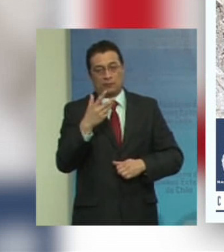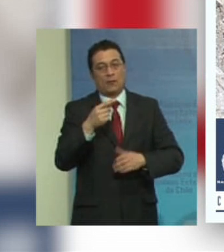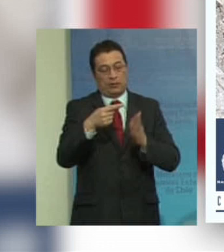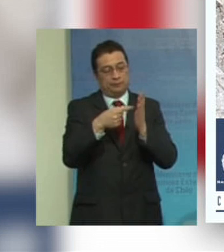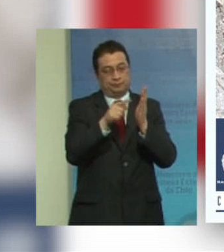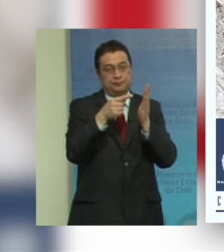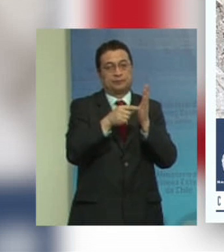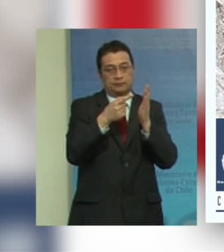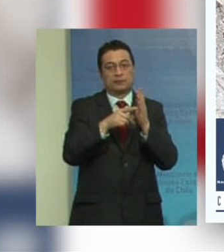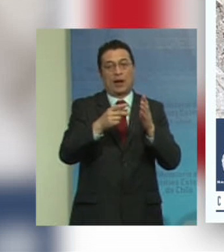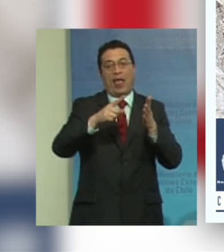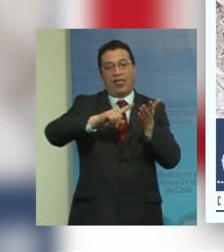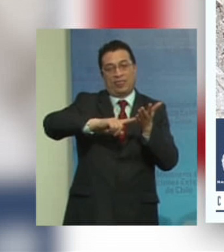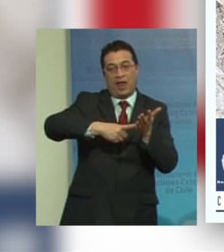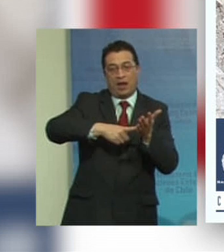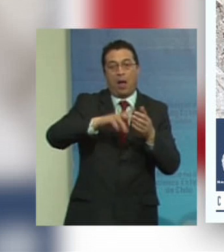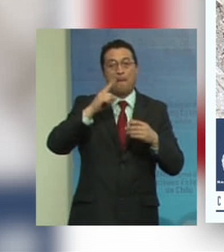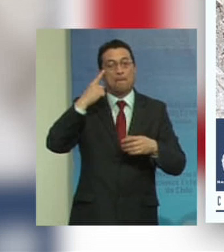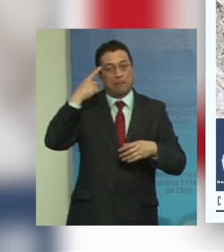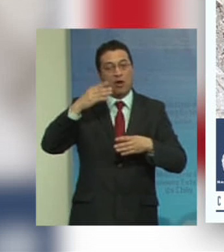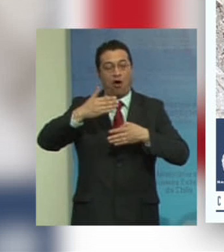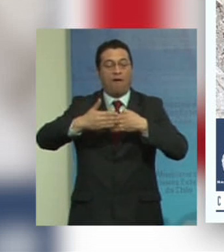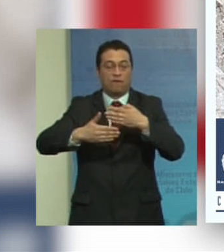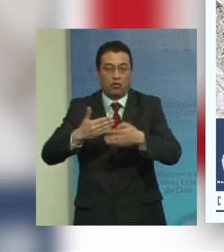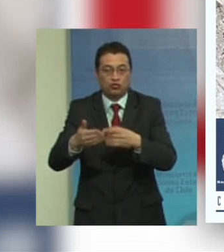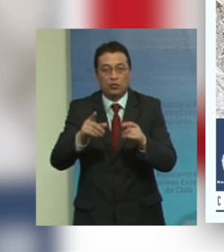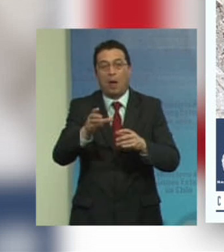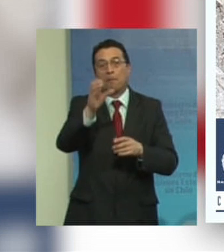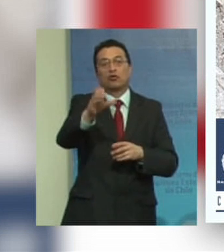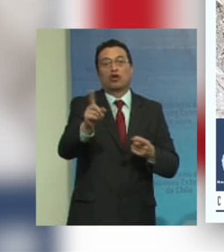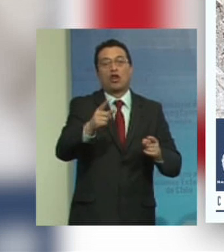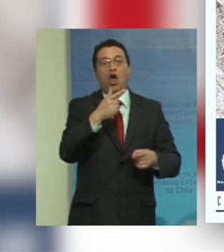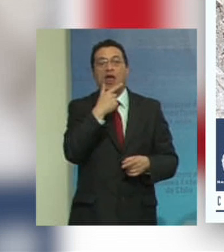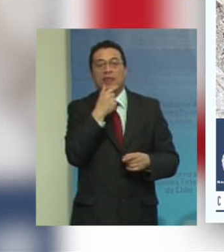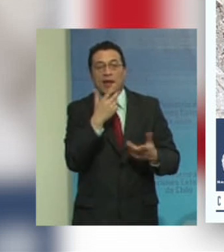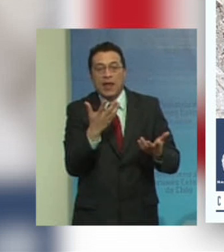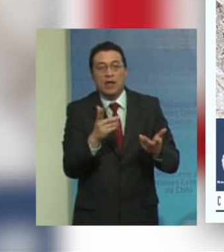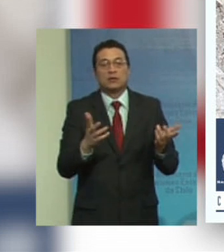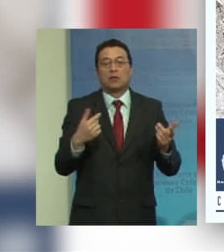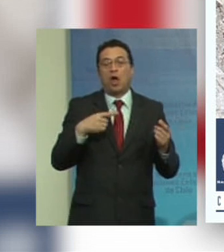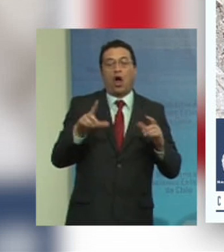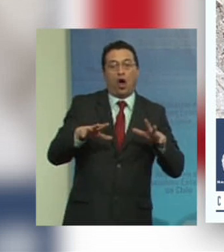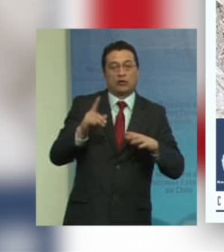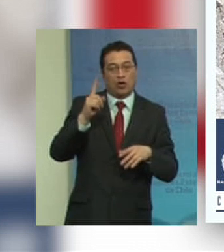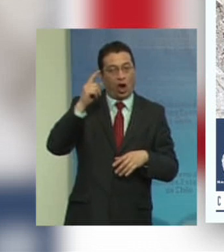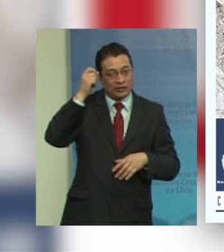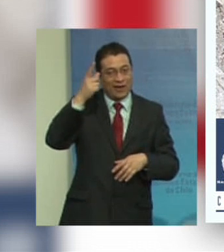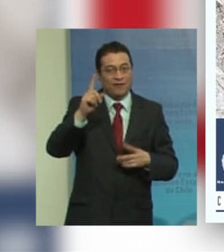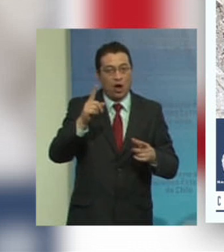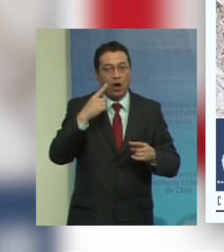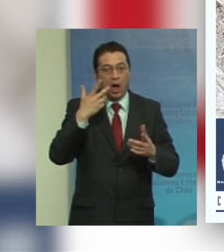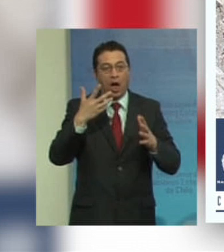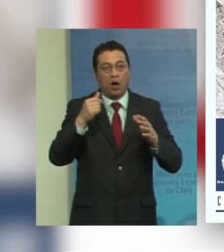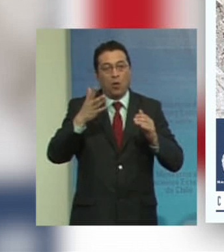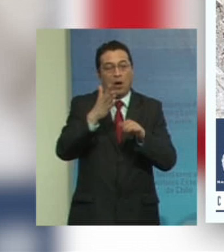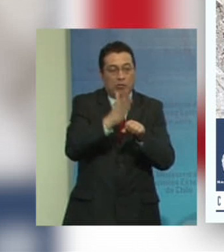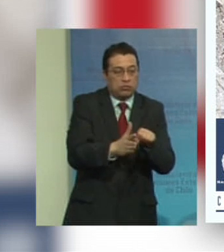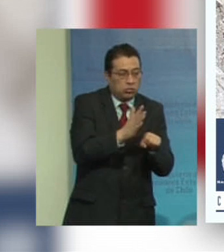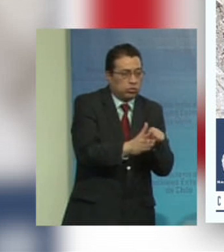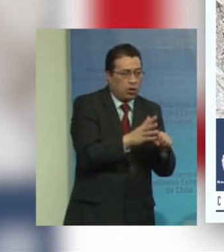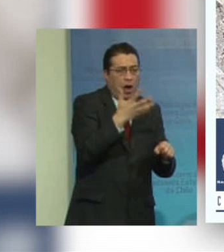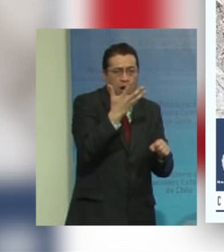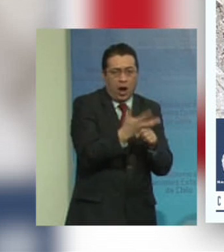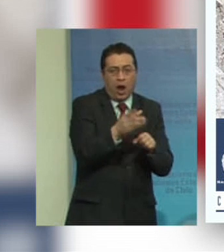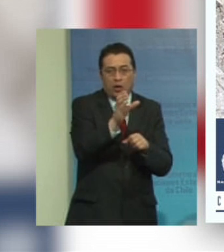calificadas técnicamente para la función o las personas no están interesadas sabemos que la cosa no es así porque las altas tasas de desempleo